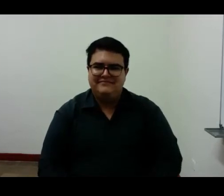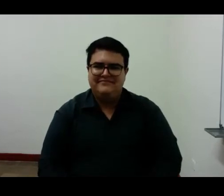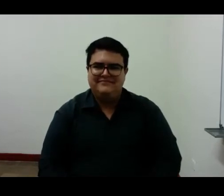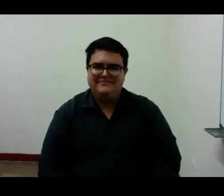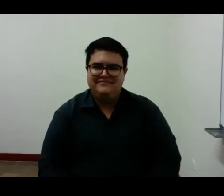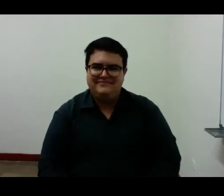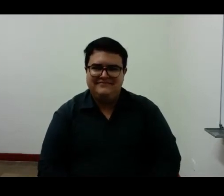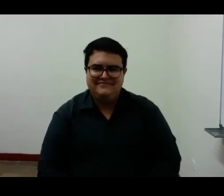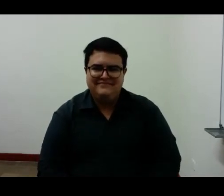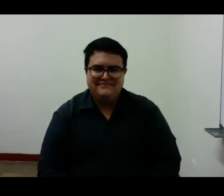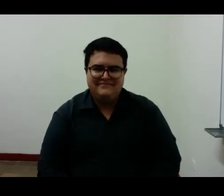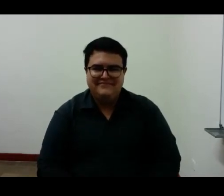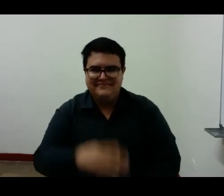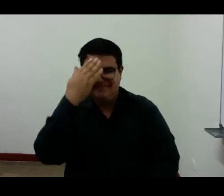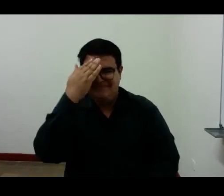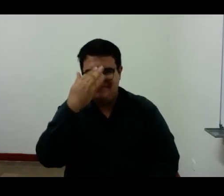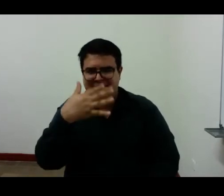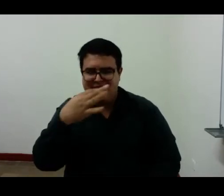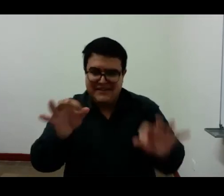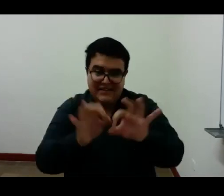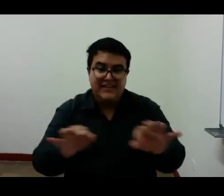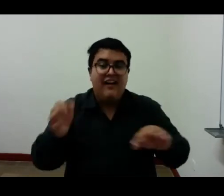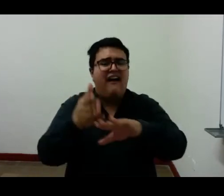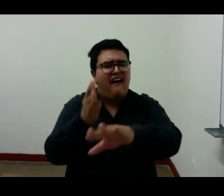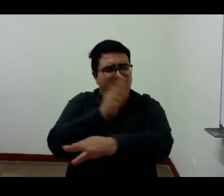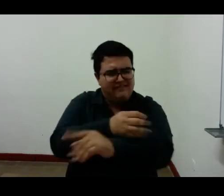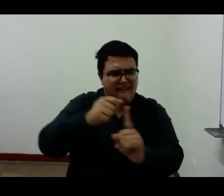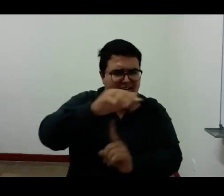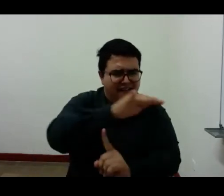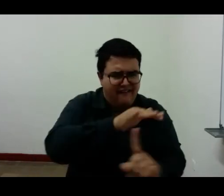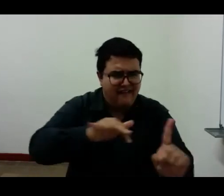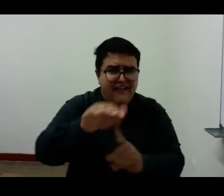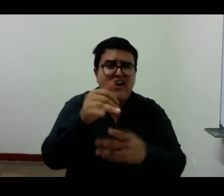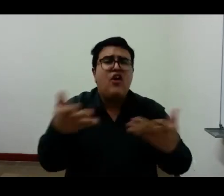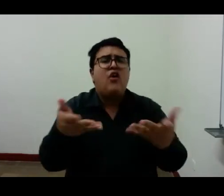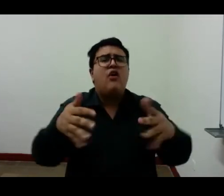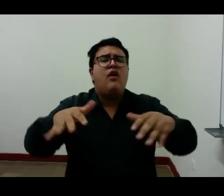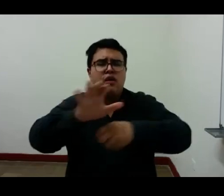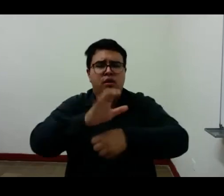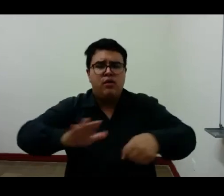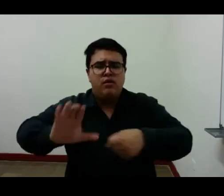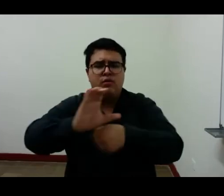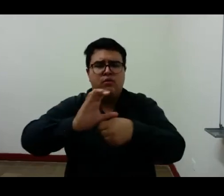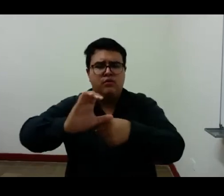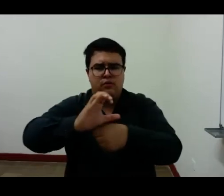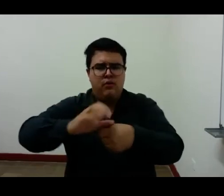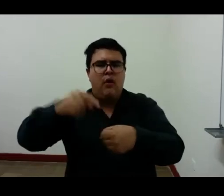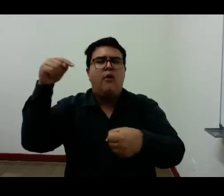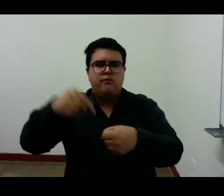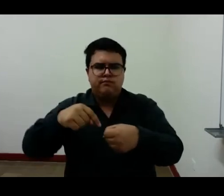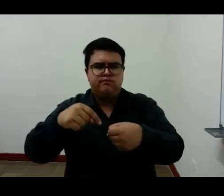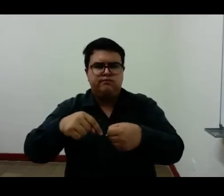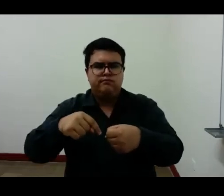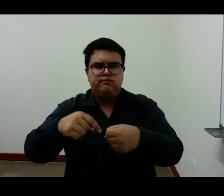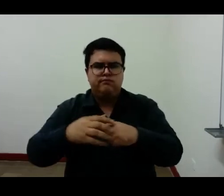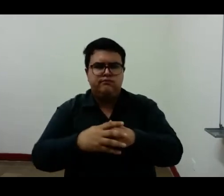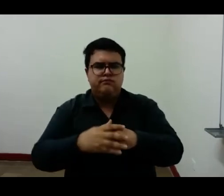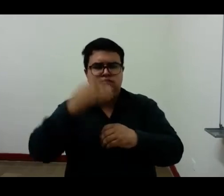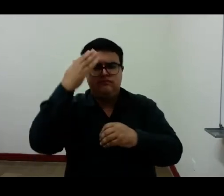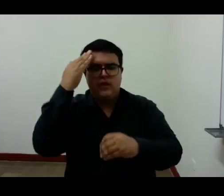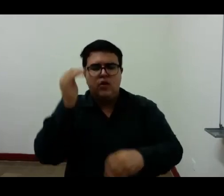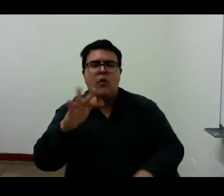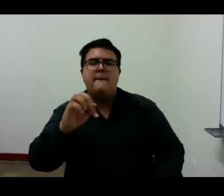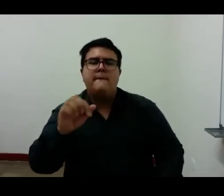también en el escenario interior es una ciudad la Portugal de Pessoa